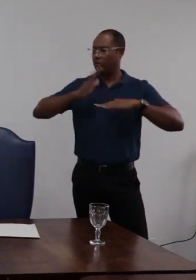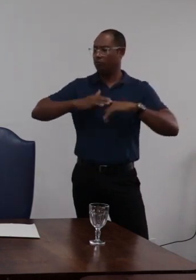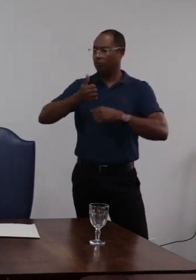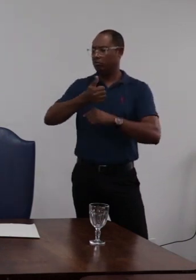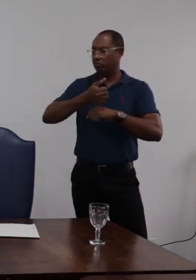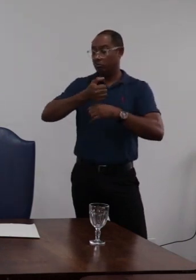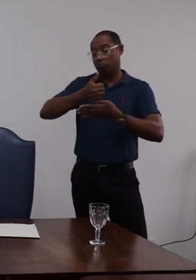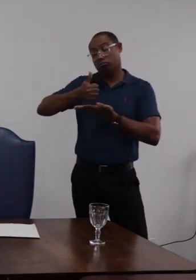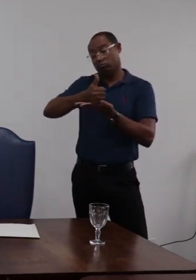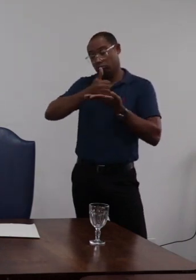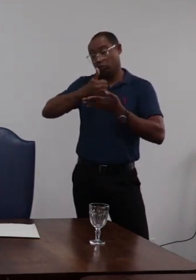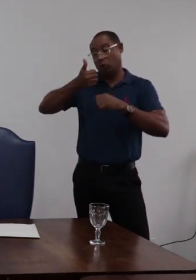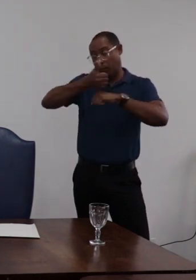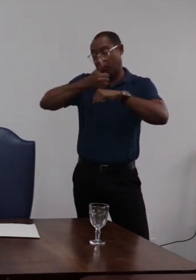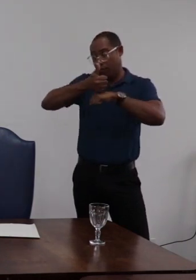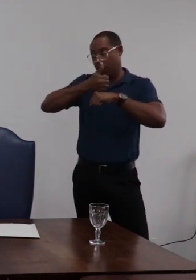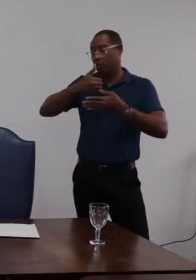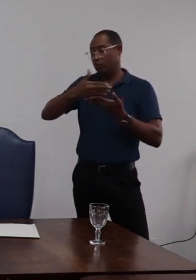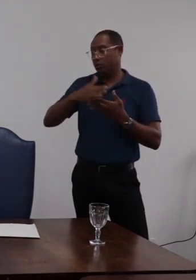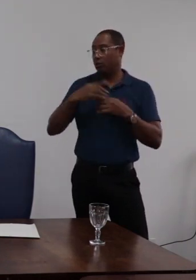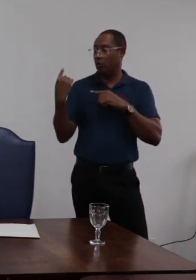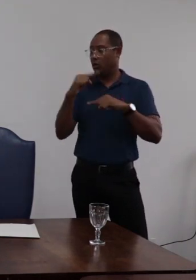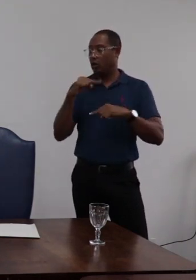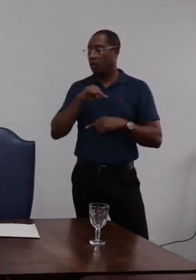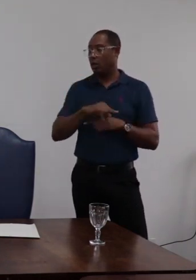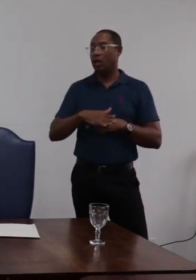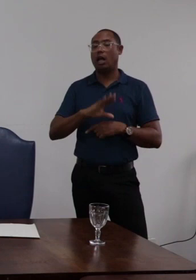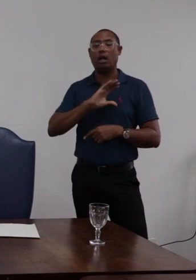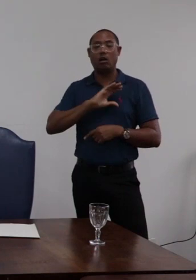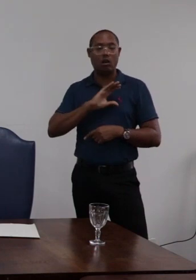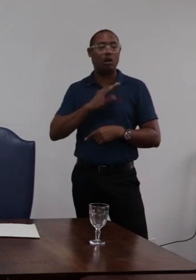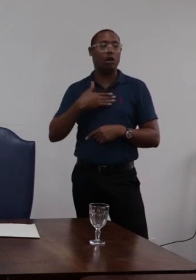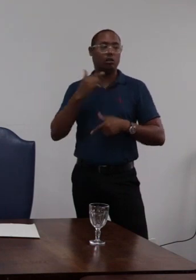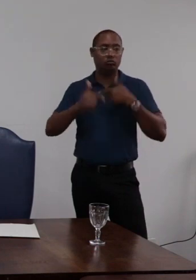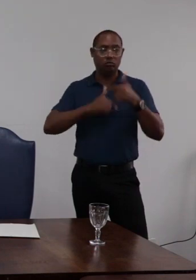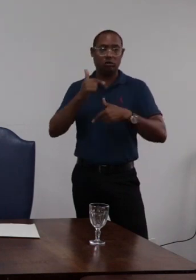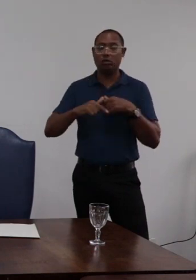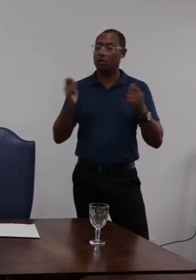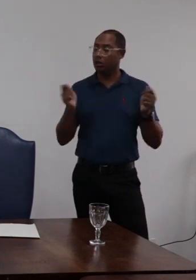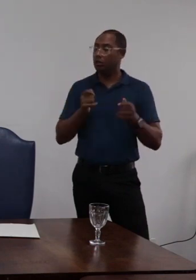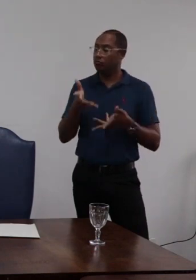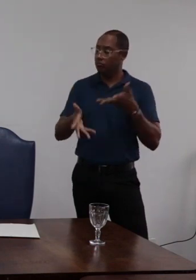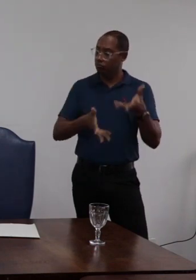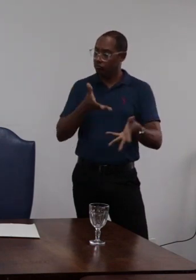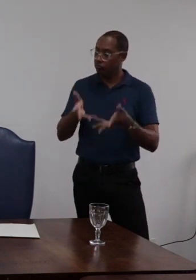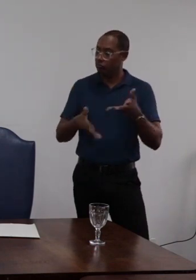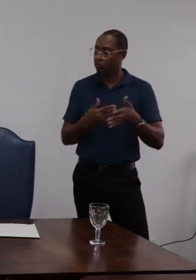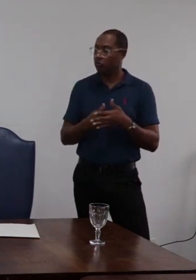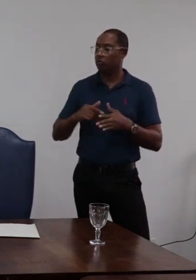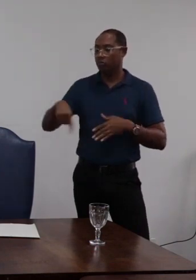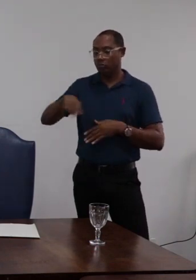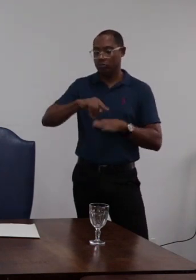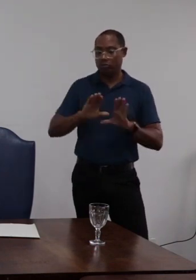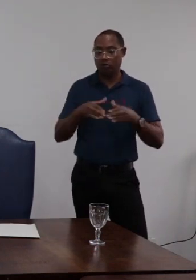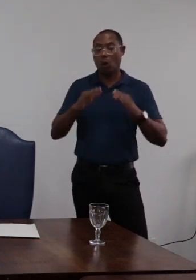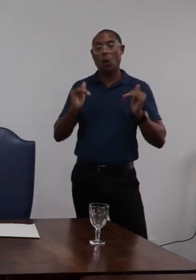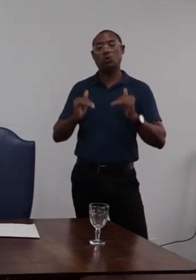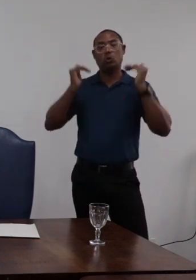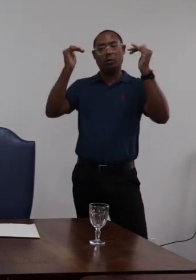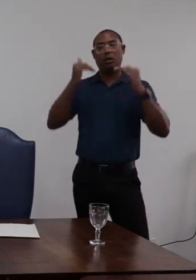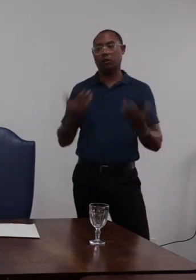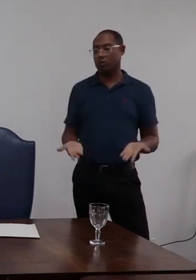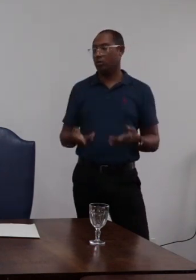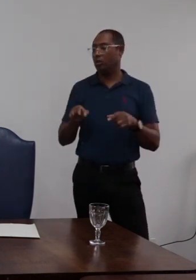perpetradas contra ele contra uma colega de trabalho que poderia ter se tratado internamente em seus servidores superiores